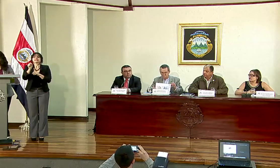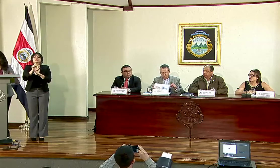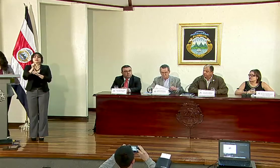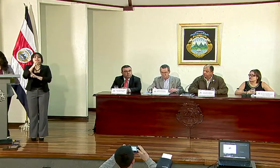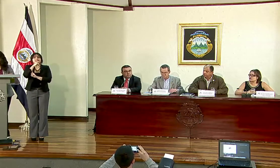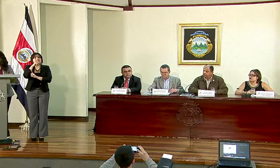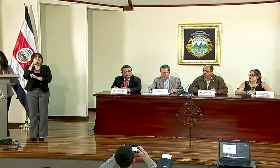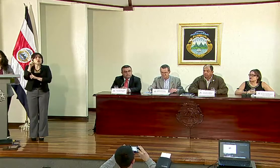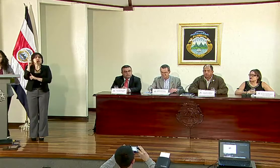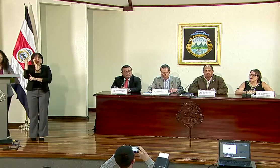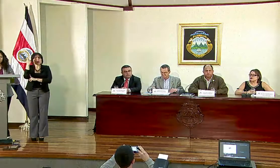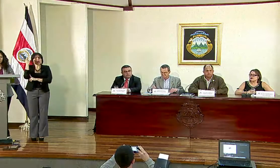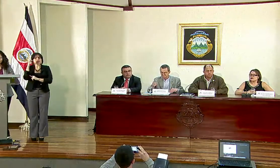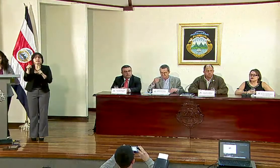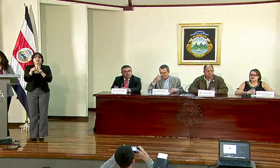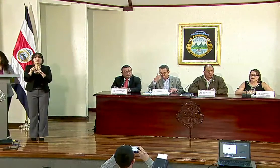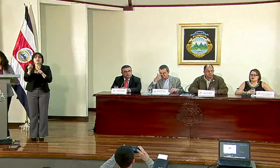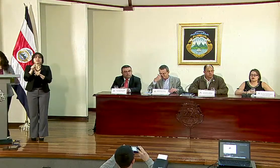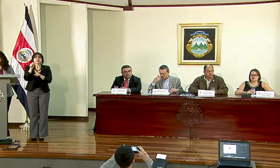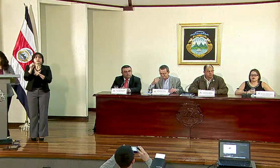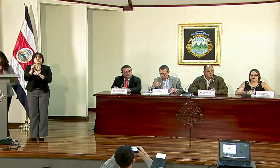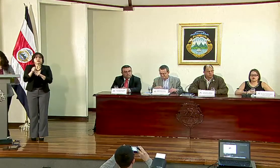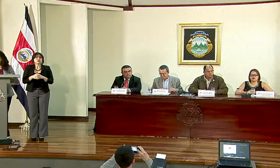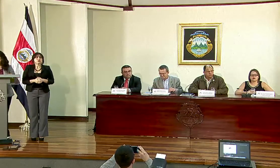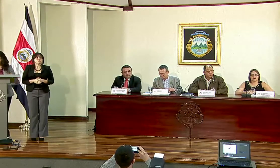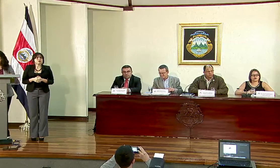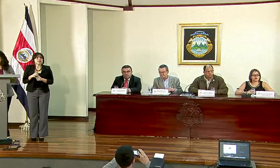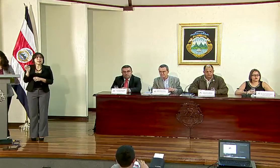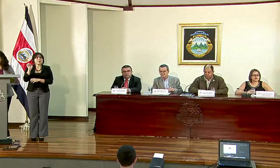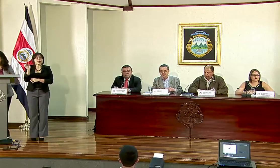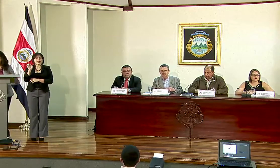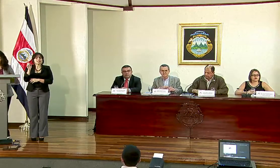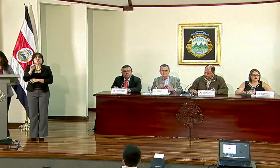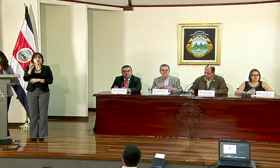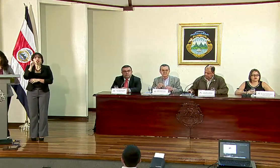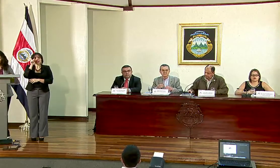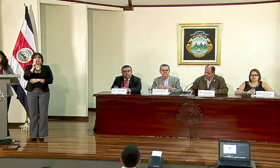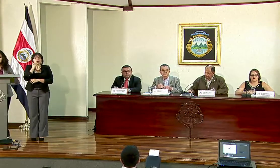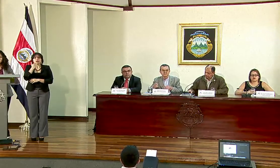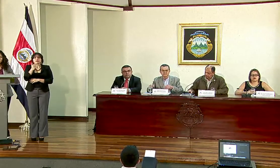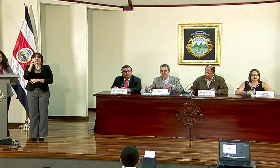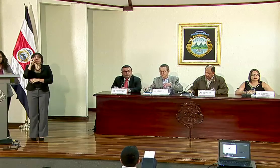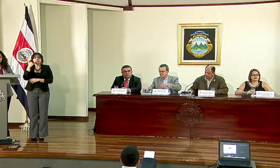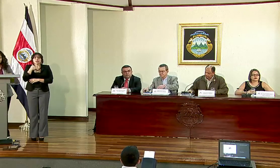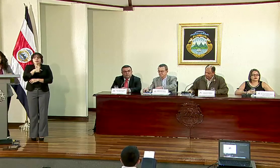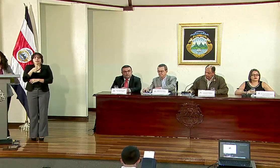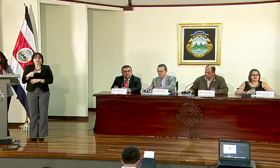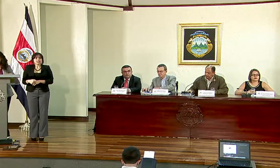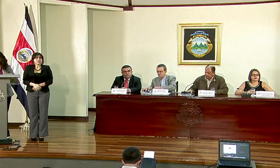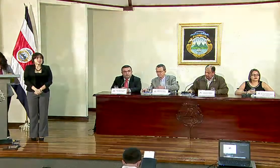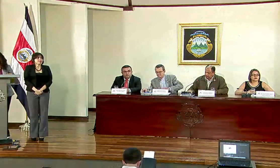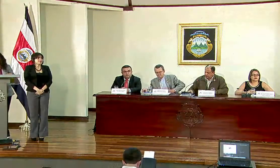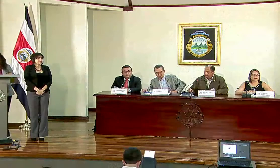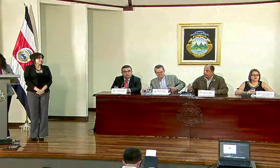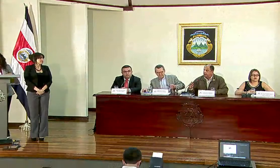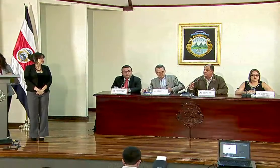sequía en Guanacaste y también la situación de la emergencia en Limón. Escucharemos así al señor Presidente.